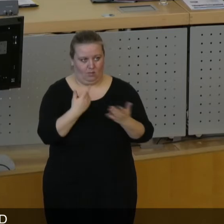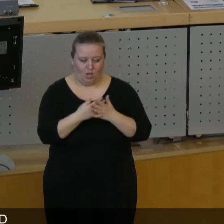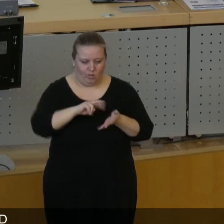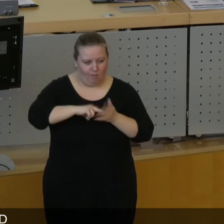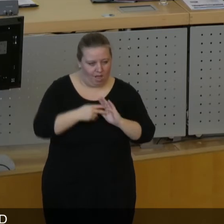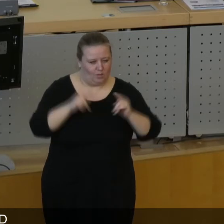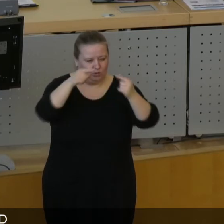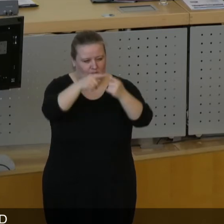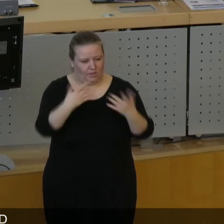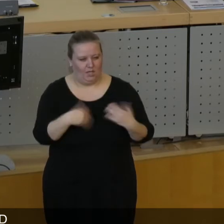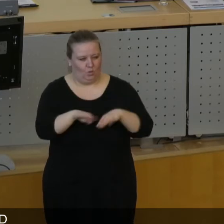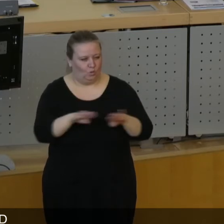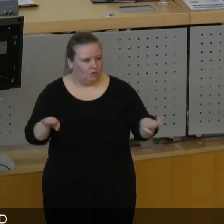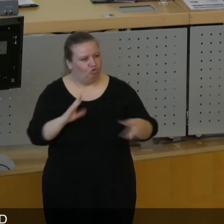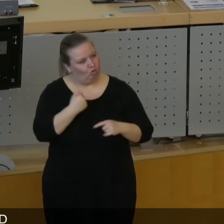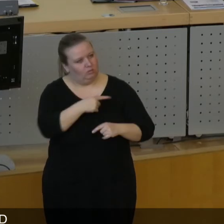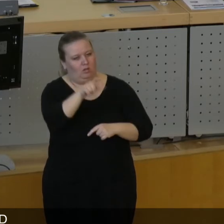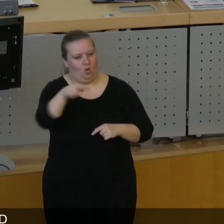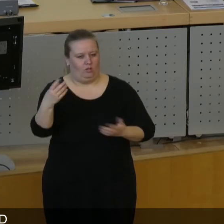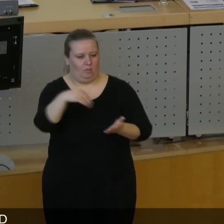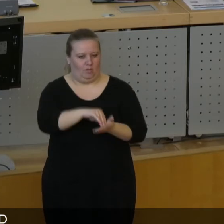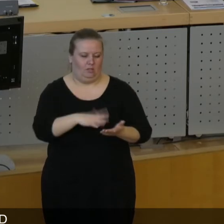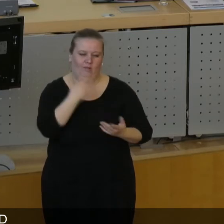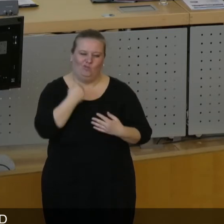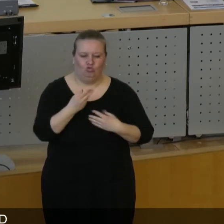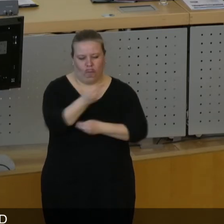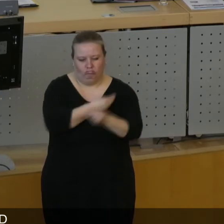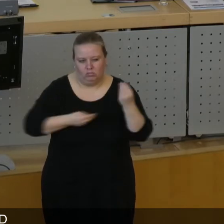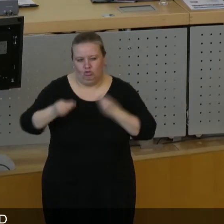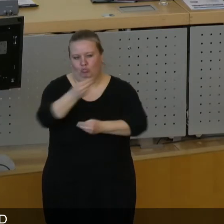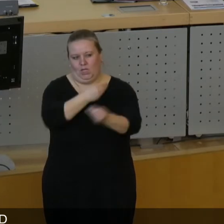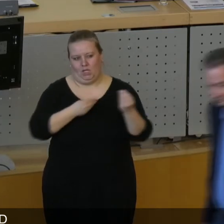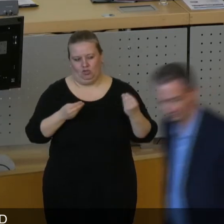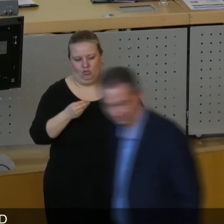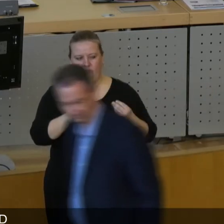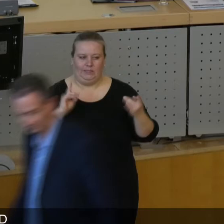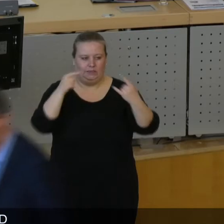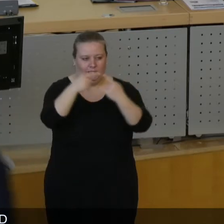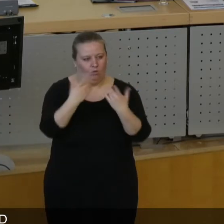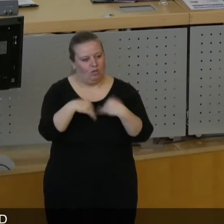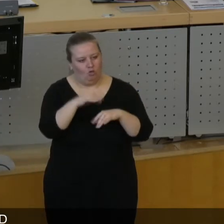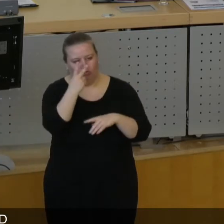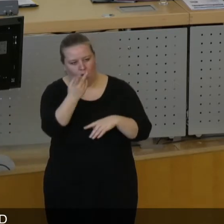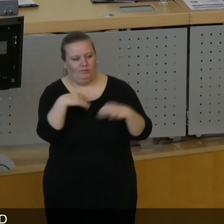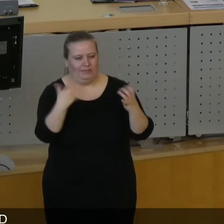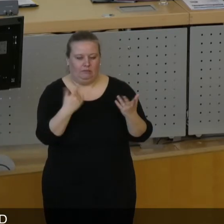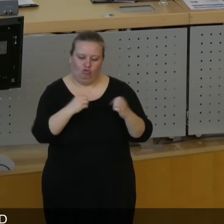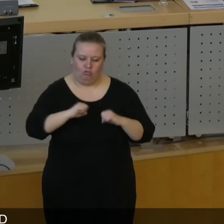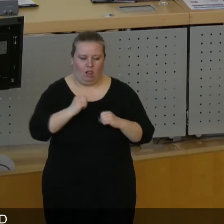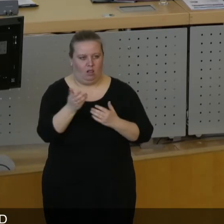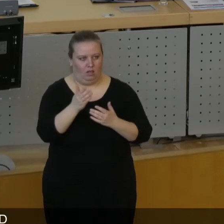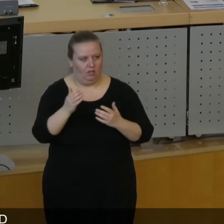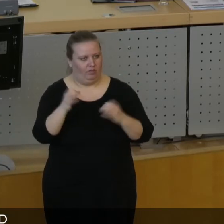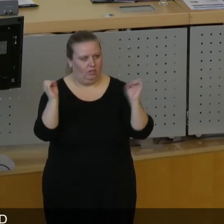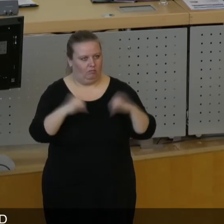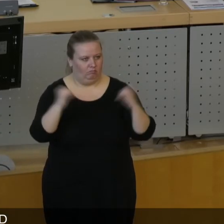Planungszielen und Planungsgrundsätzen. Wir wollen mit den Menschen ins Gespräch kommen und wir wollen nach Möglichkeit einen Konsens schaffen. All